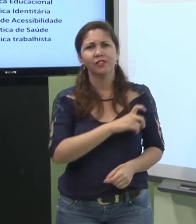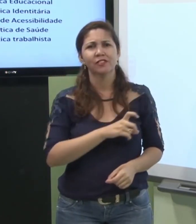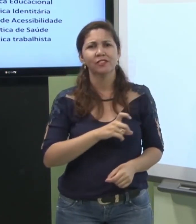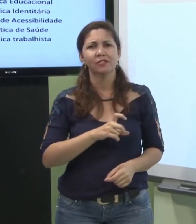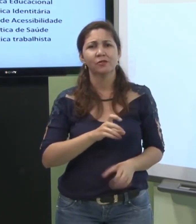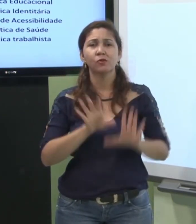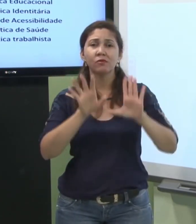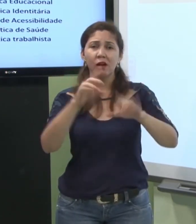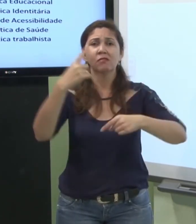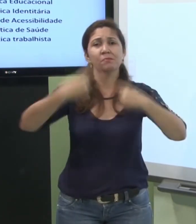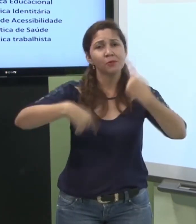difícil